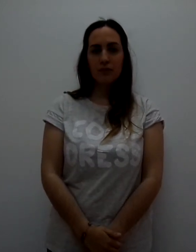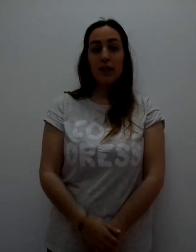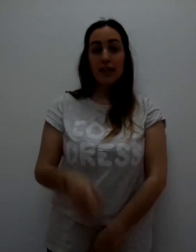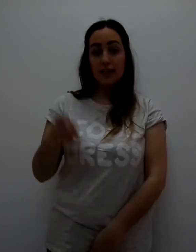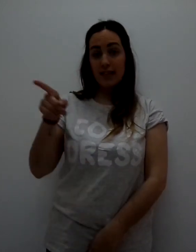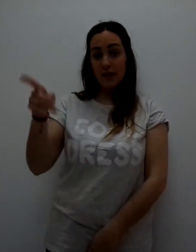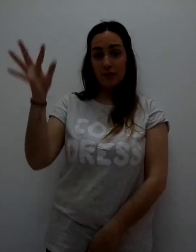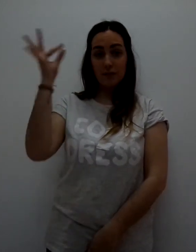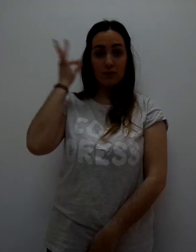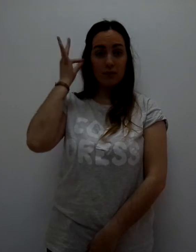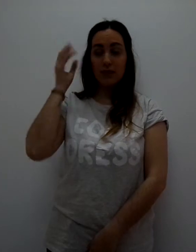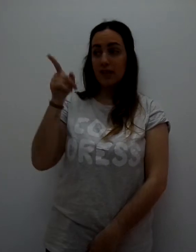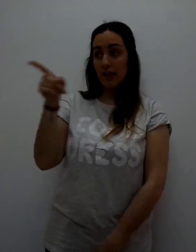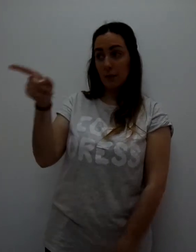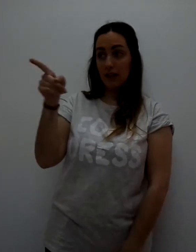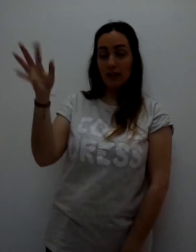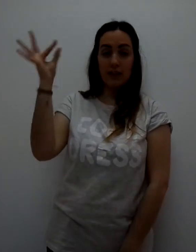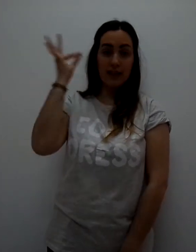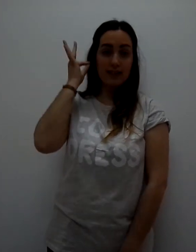Ella. Señalaba la reina. Ella.